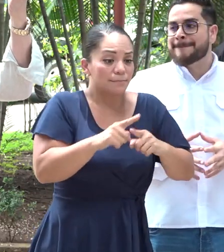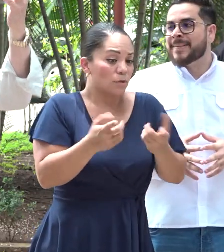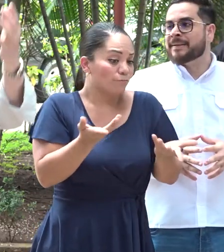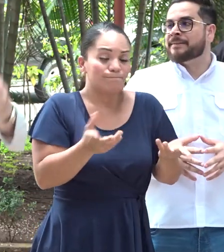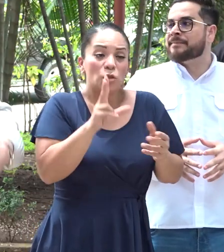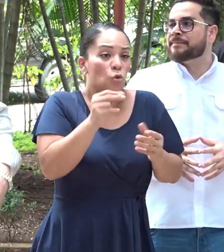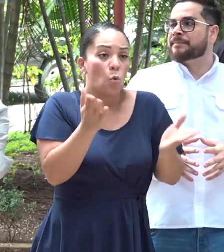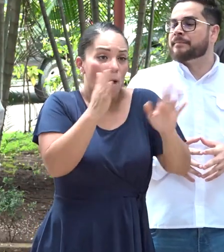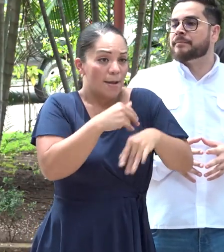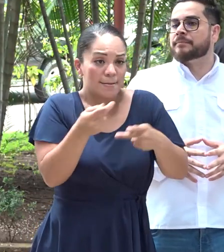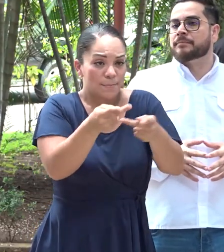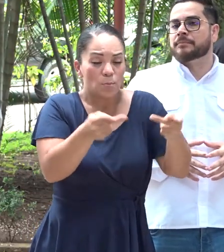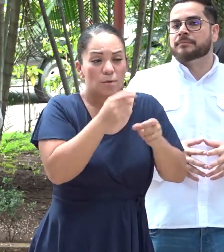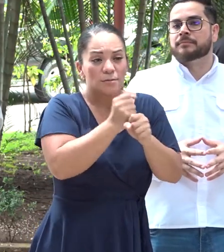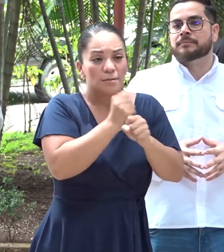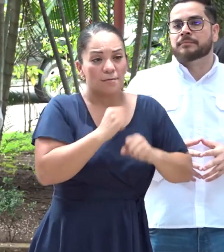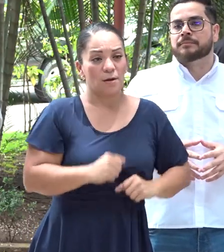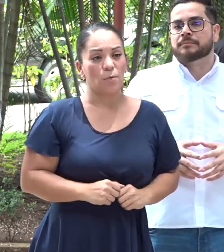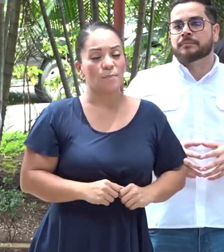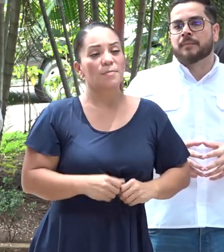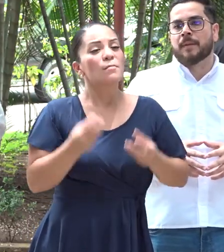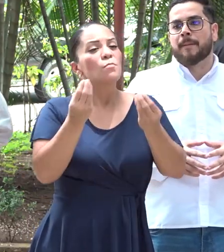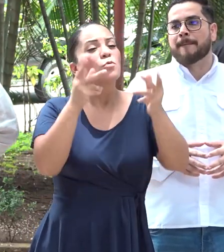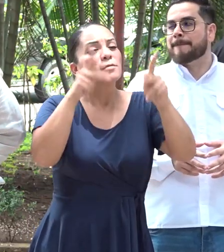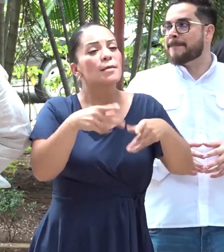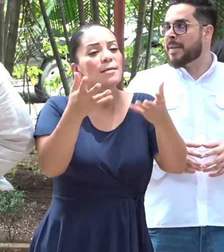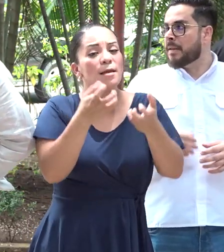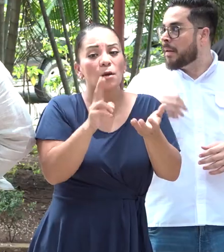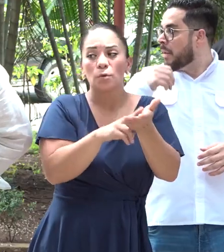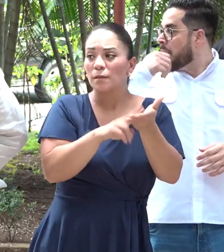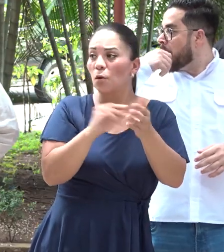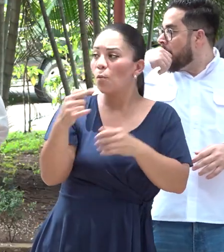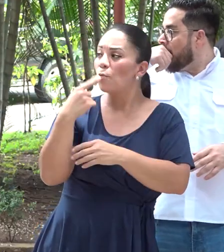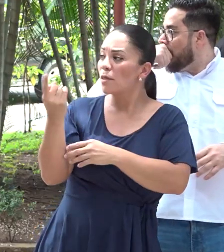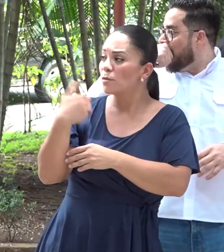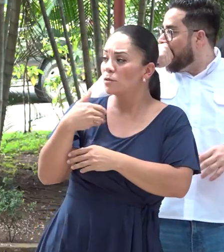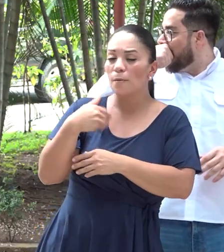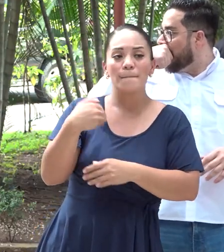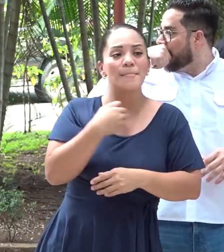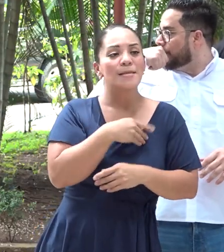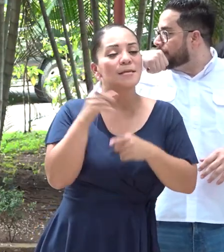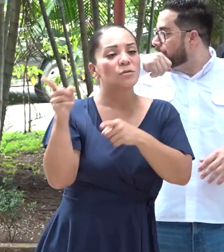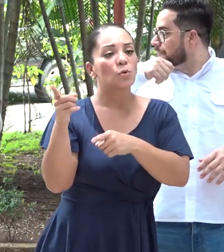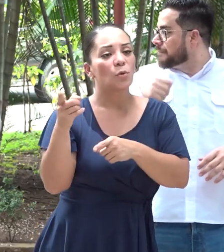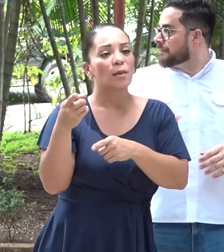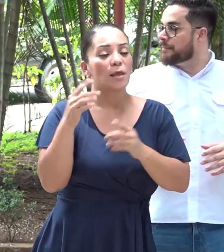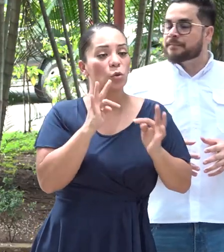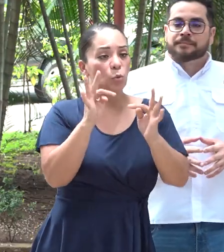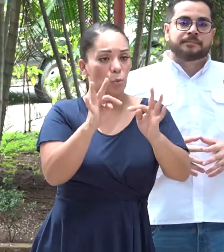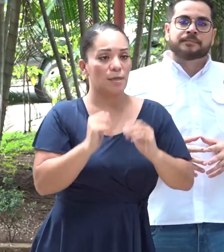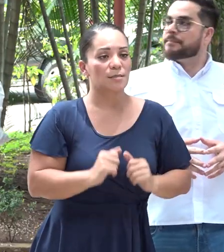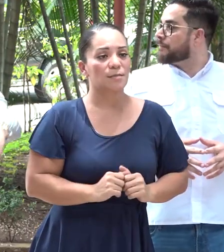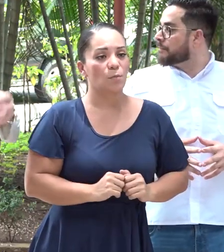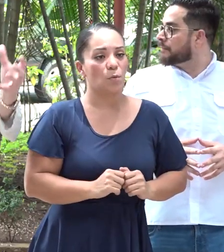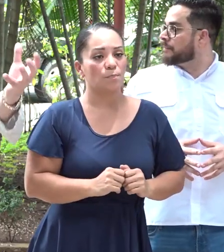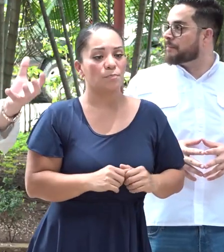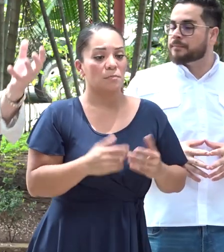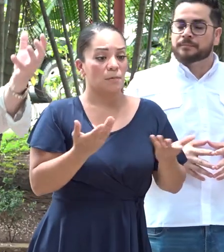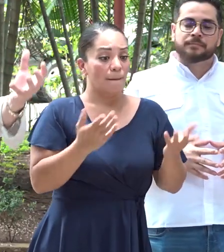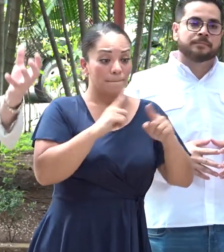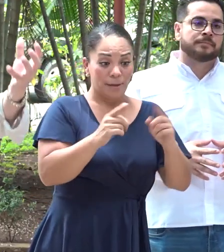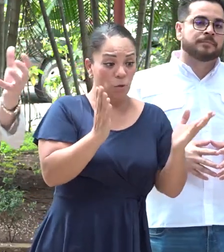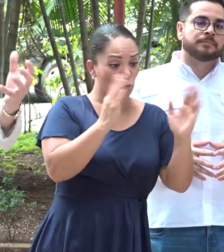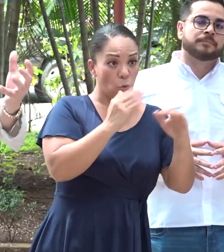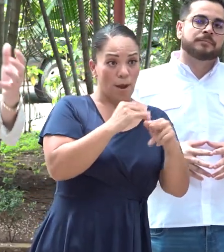empleo. Si hay muchísima gente que quiere contratar, como dijo el señor ministro de turismo, y no está la